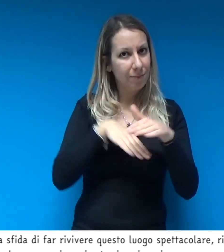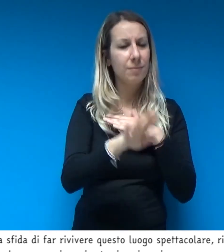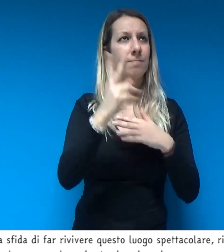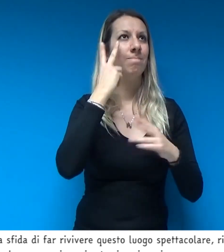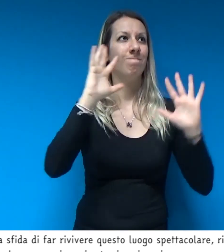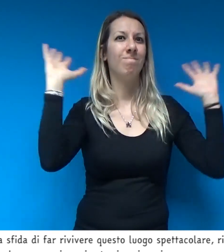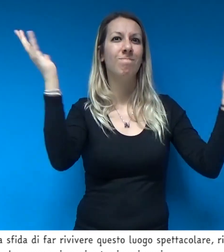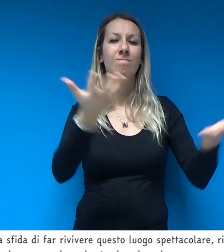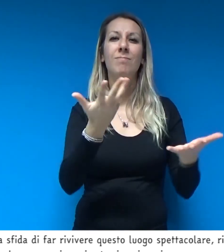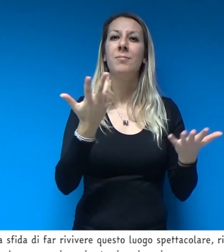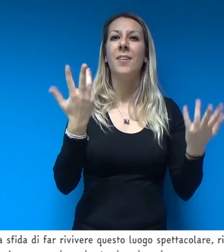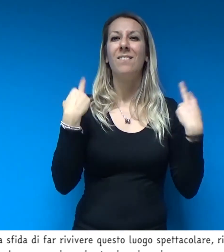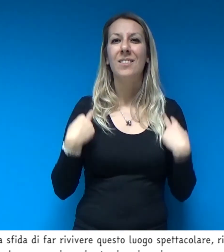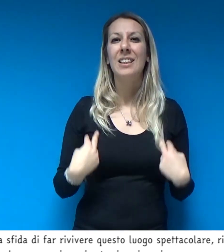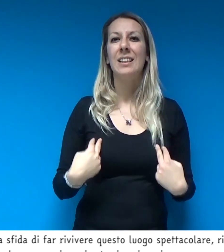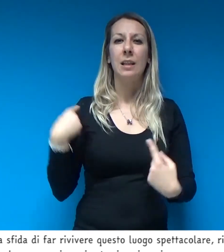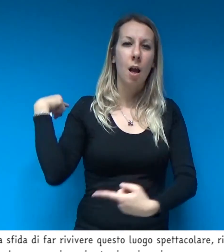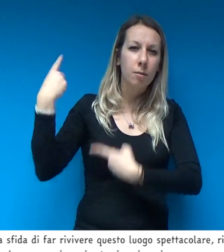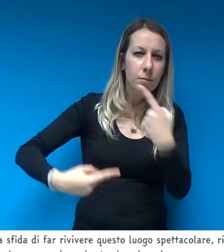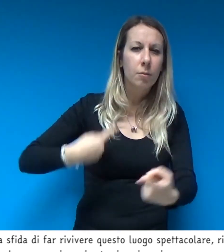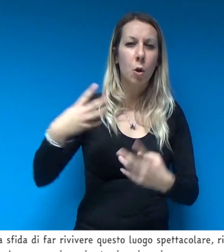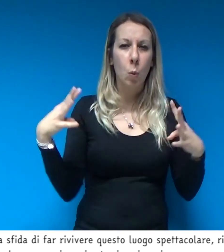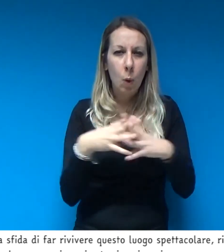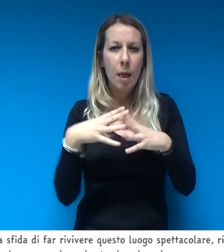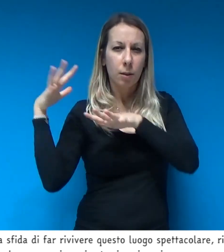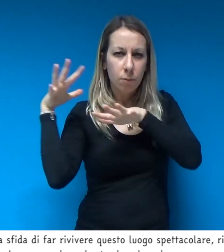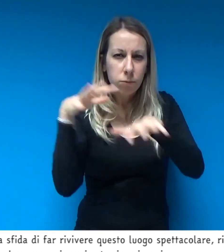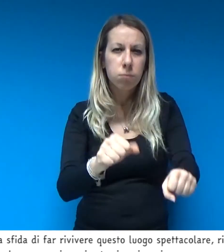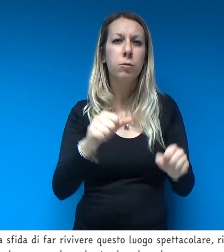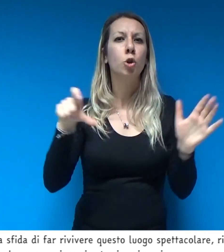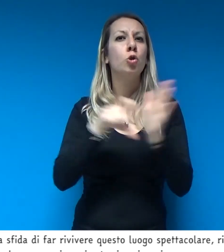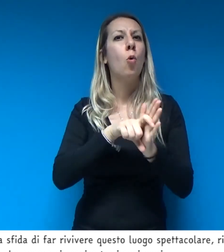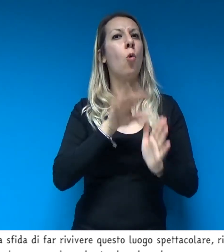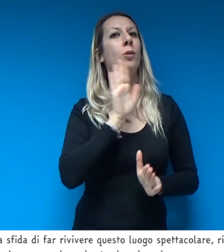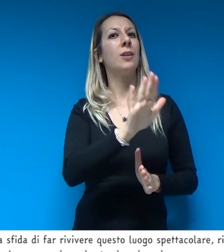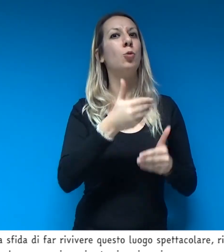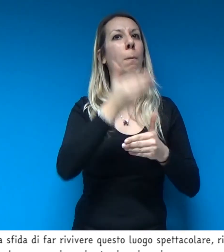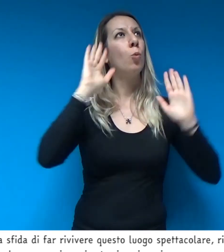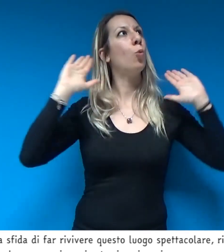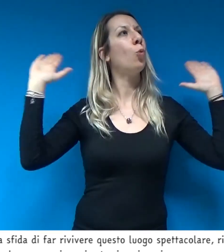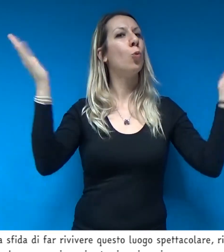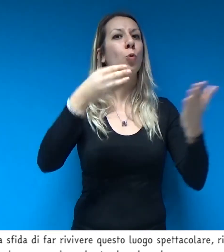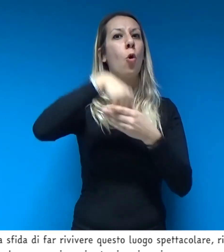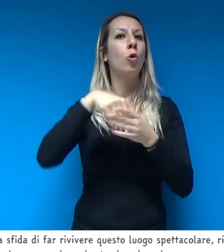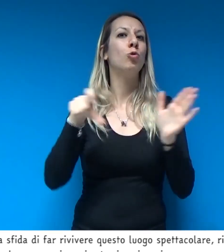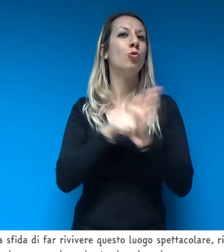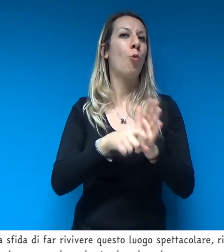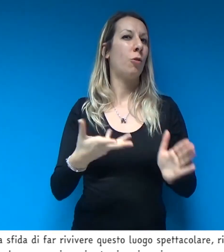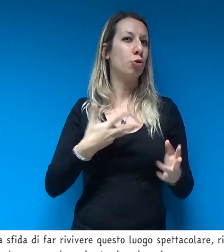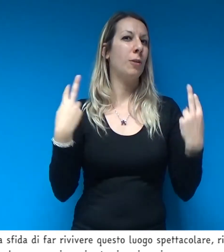di far rivivere questo luogo spettacolare, ripensando l'uso senza dimenticare la storia che ancora si